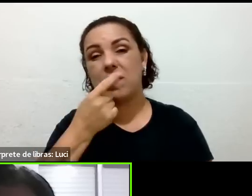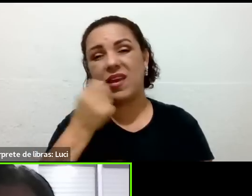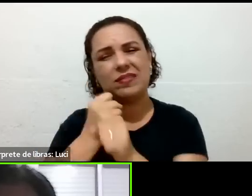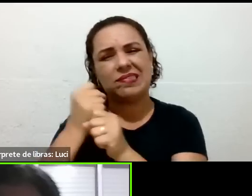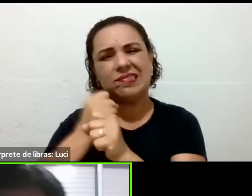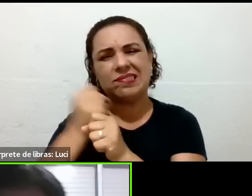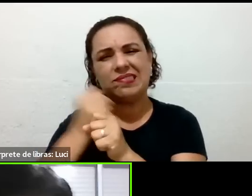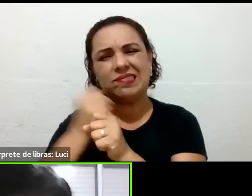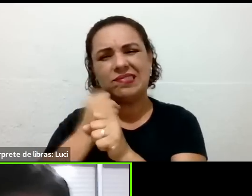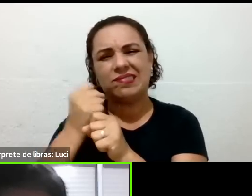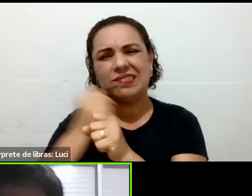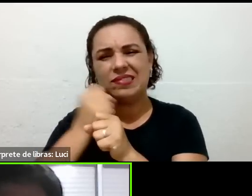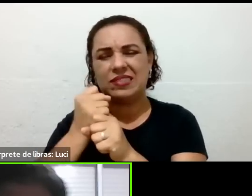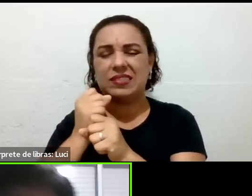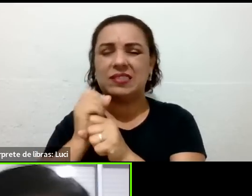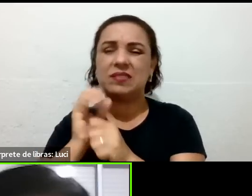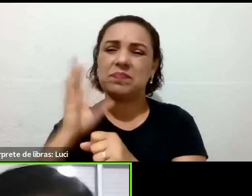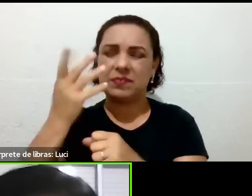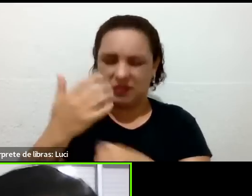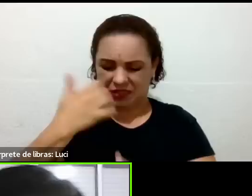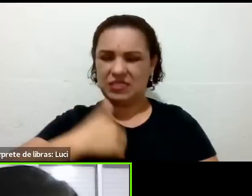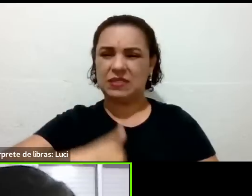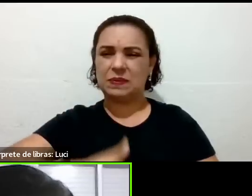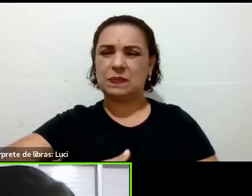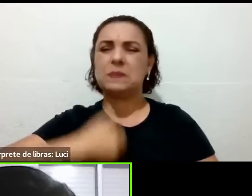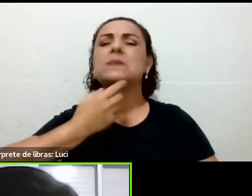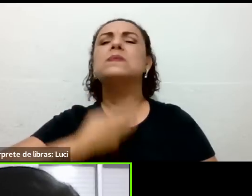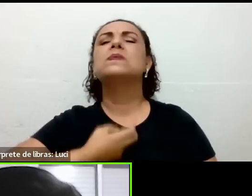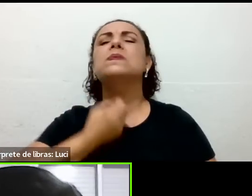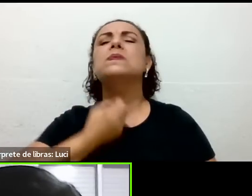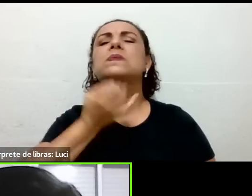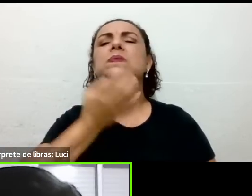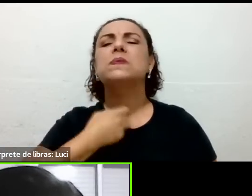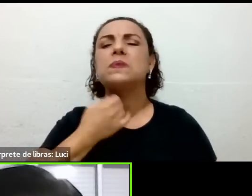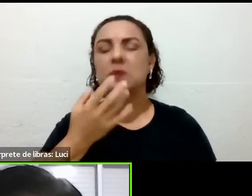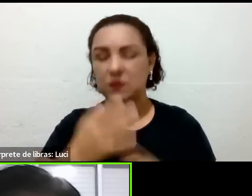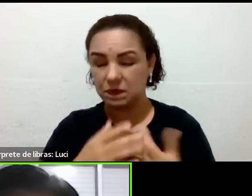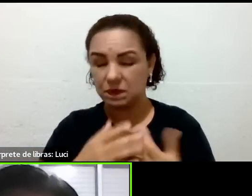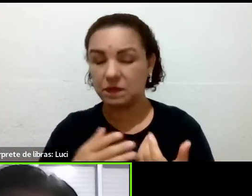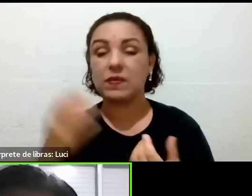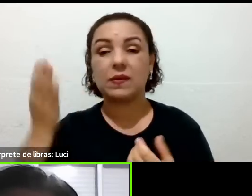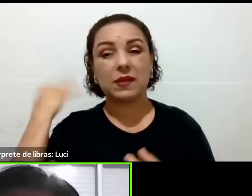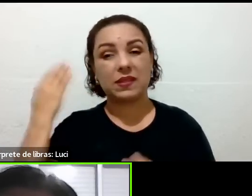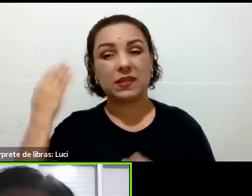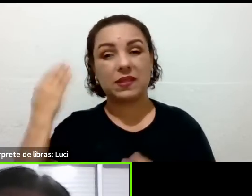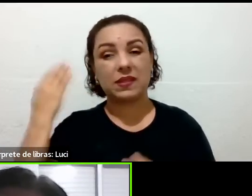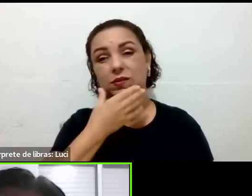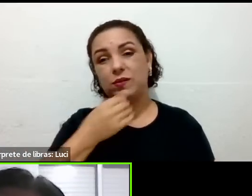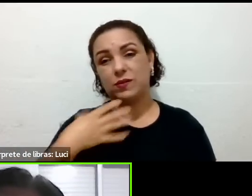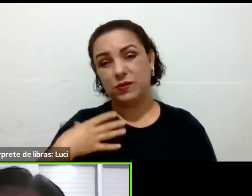que eu tive depressão profunda, quando meu filho faleceu, já está com 20,